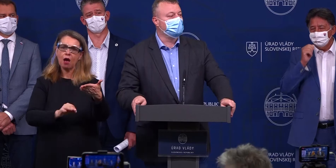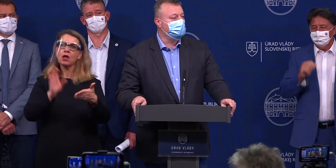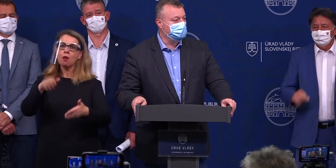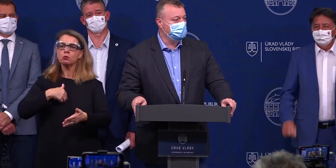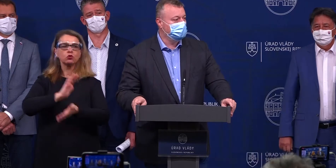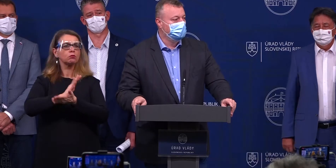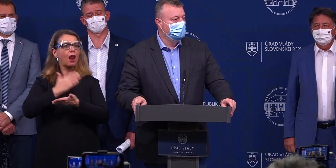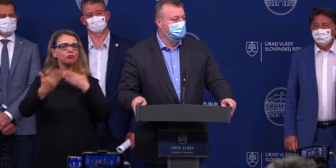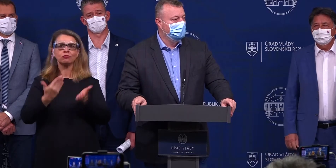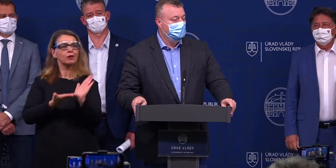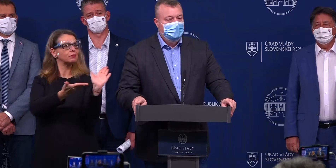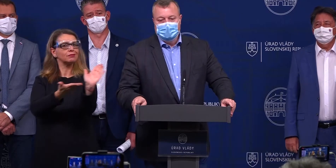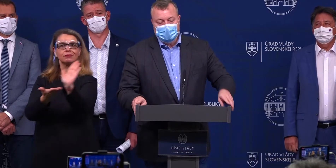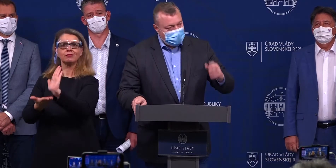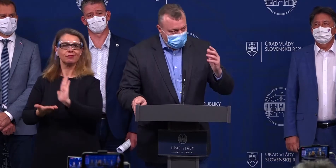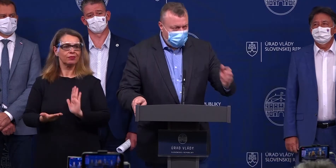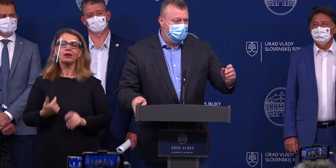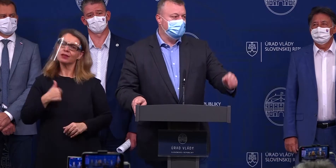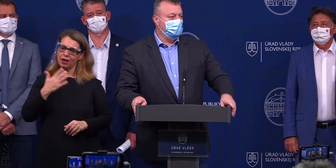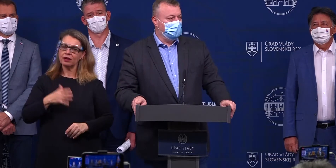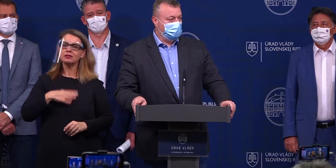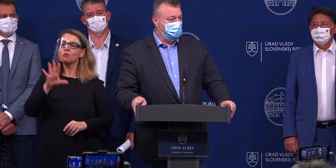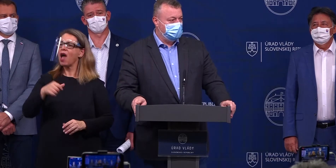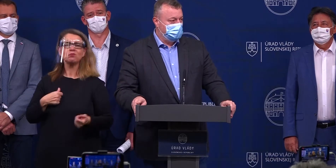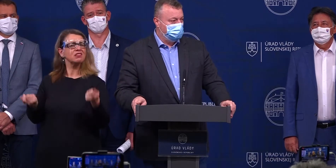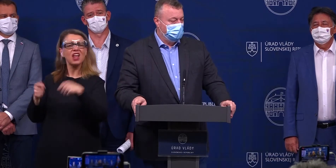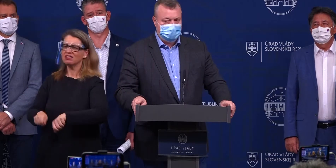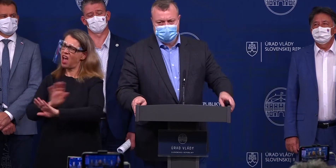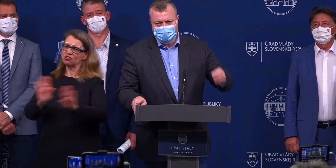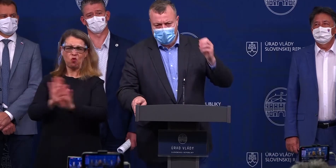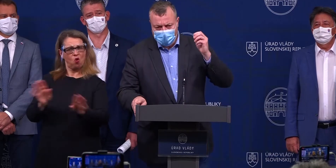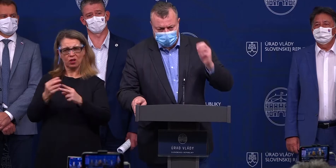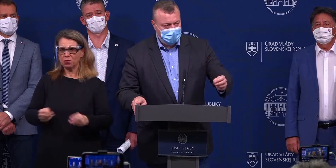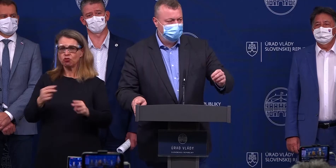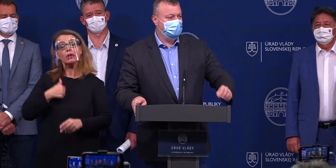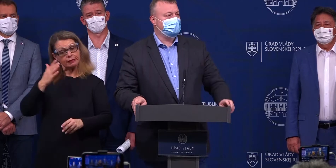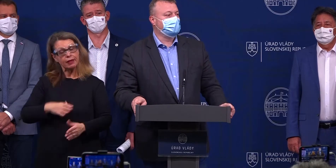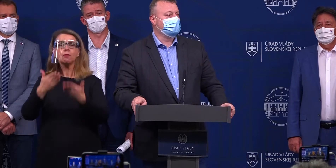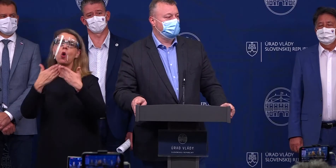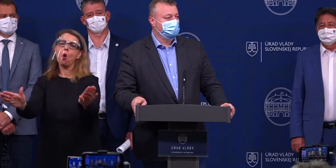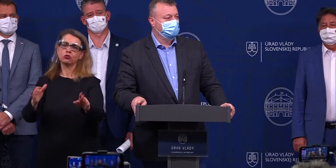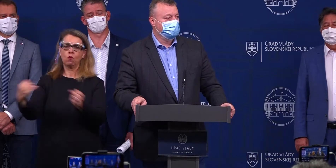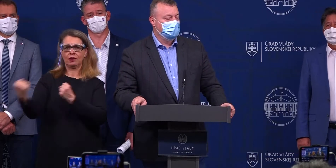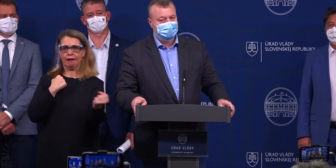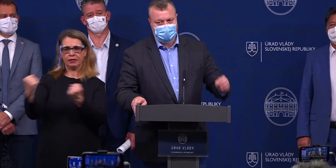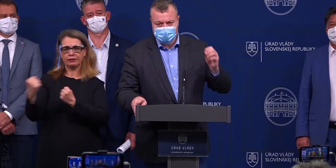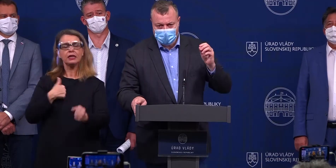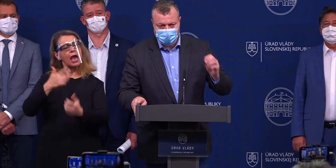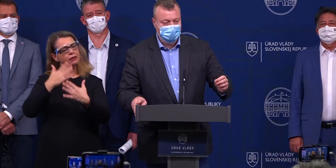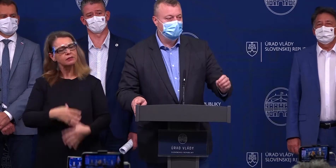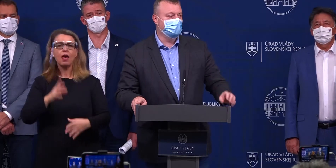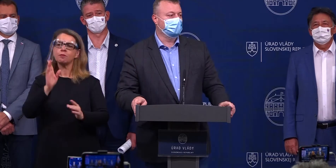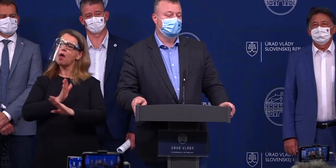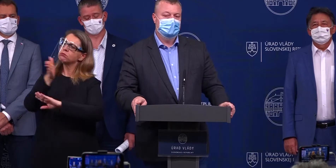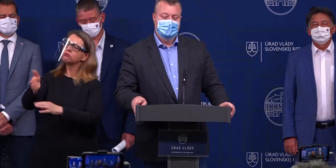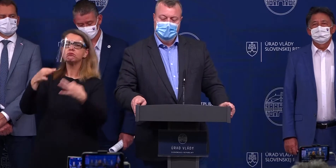mohol na tlačovke povedať. Ja chcem, aby sme nezavreli reštaurácie. Ja chcem, aby boli otvorené fitness centrá. Ja chcem, aby sme